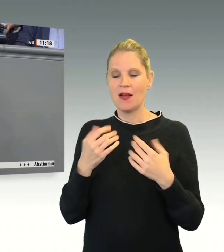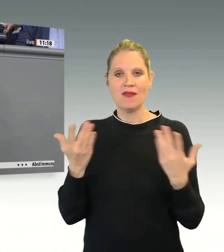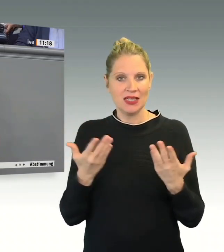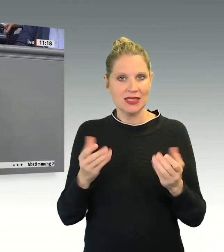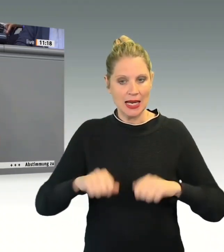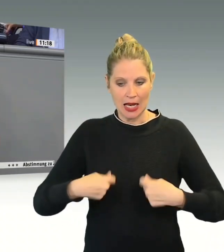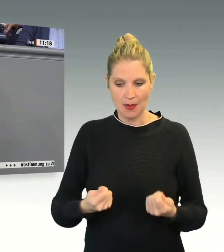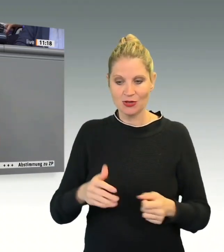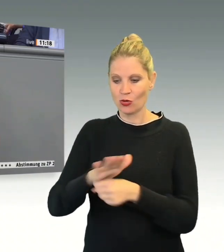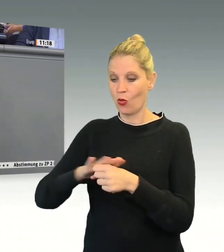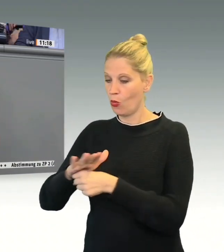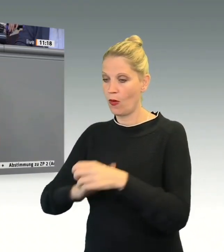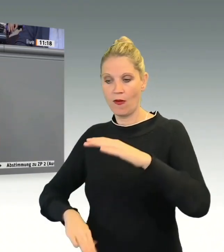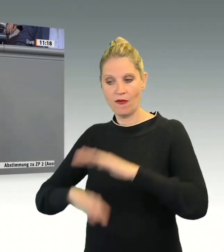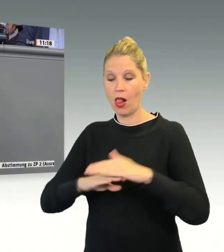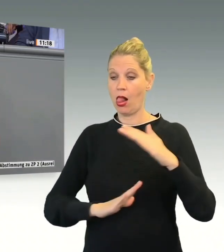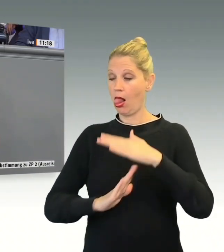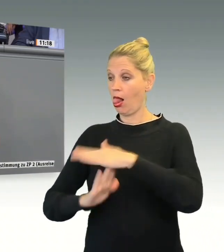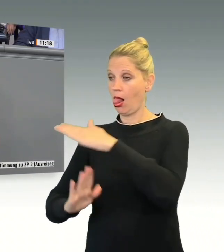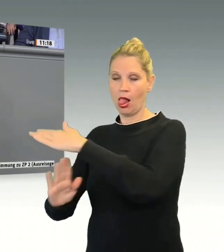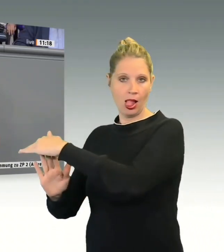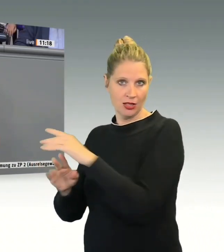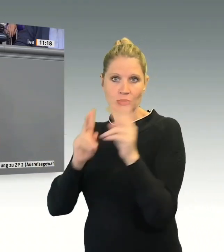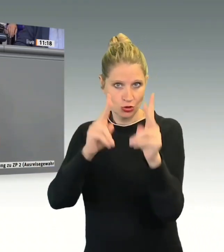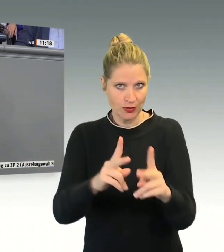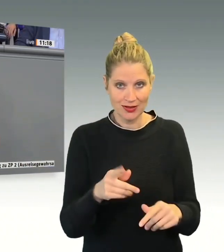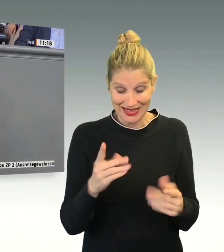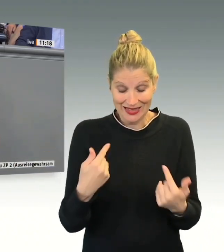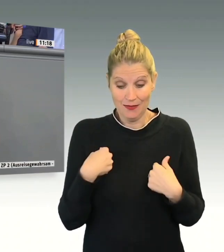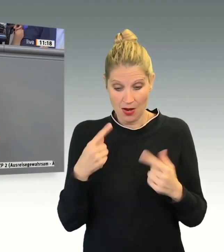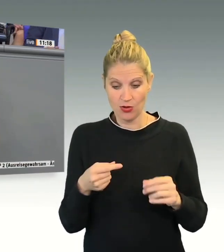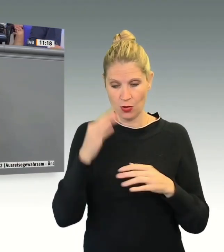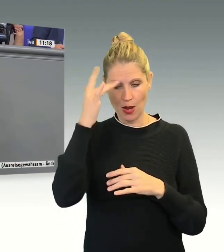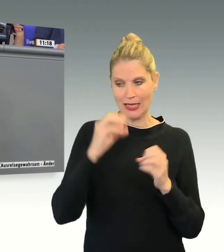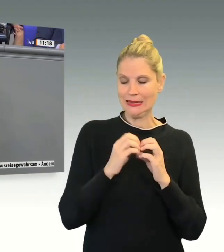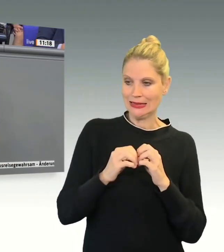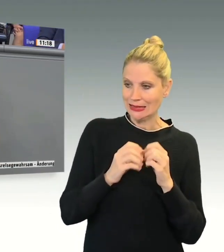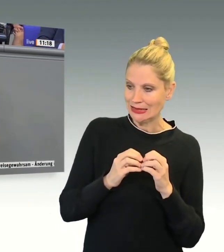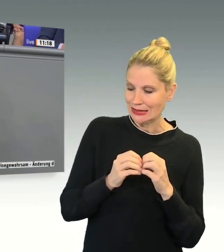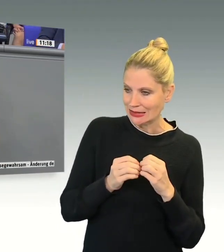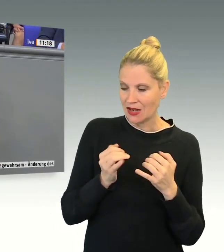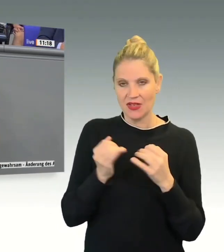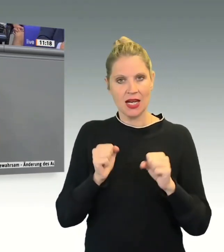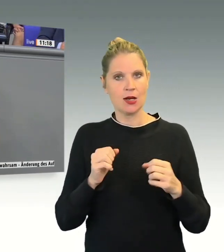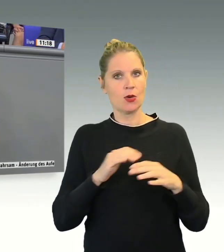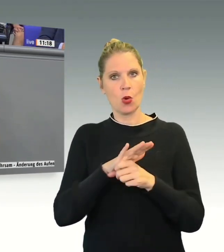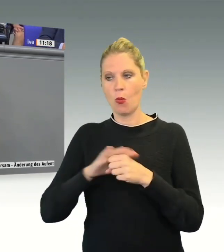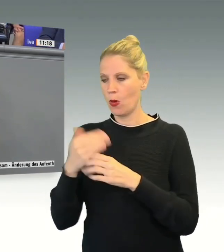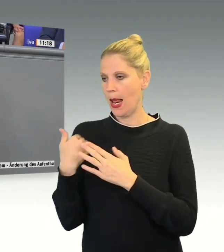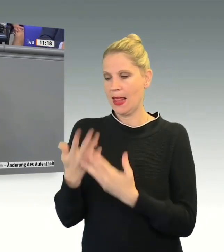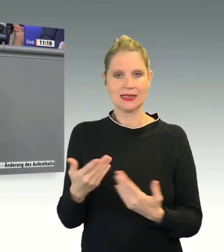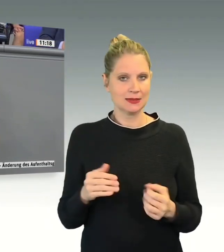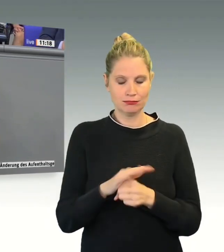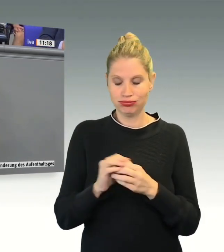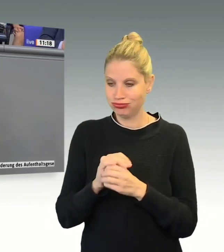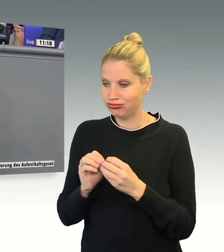ist richtig, dass wir uns damit auseinandersetzen, wie man die Kommunen entlasten kann. Denn viele Bürgermeister, die wissen, es geht so nicht weiter. Der